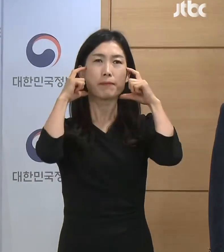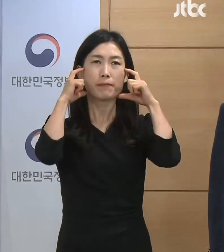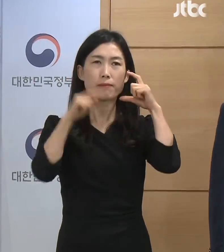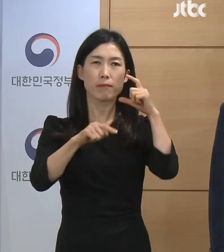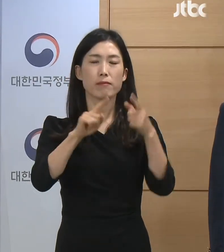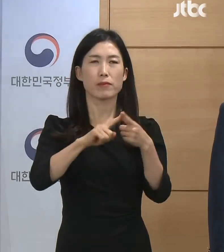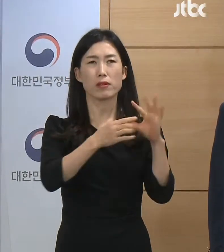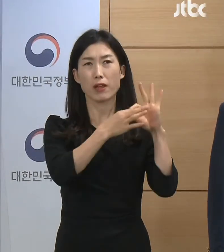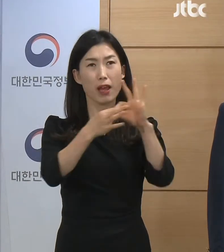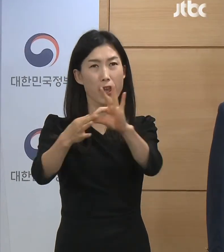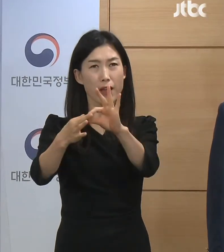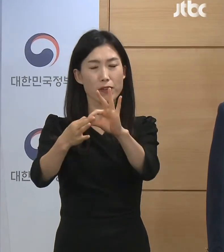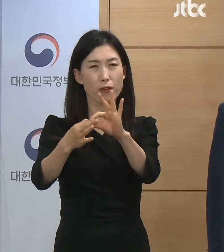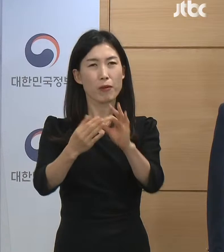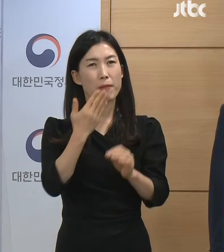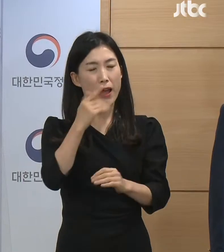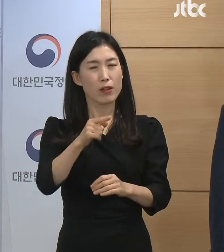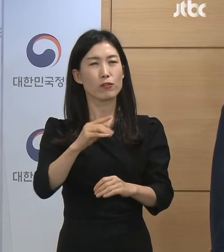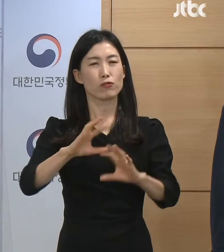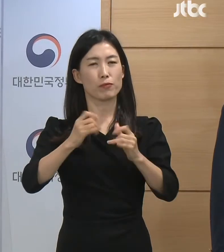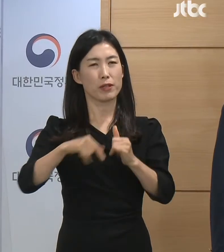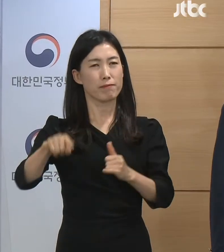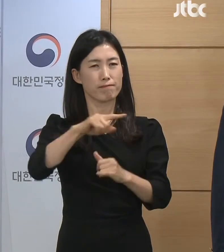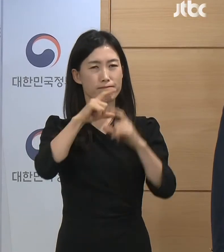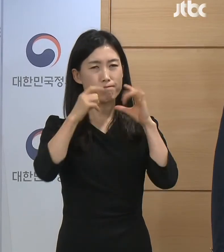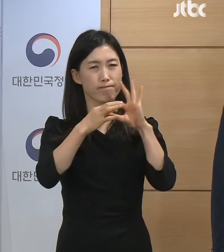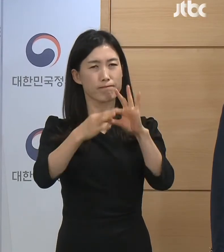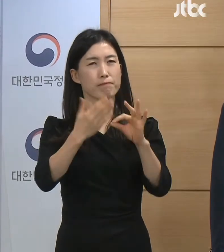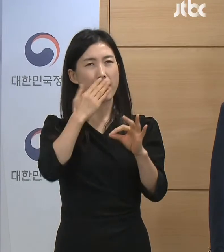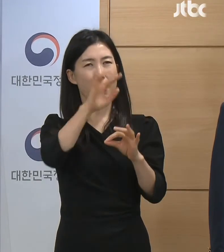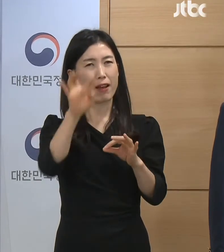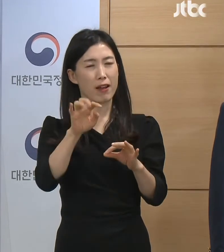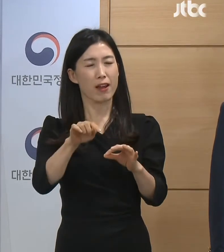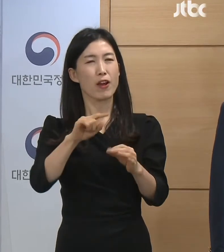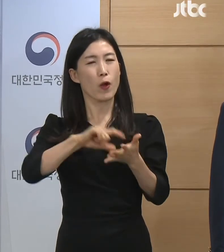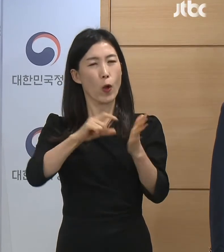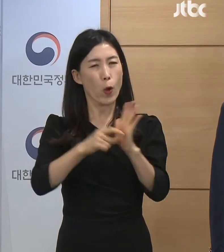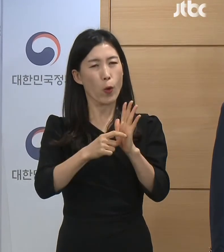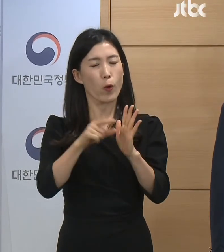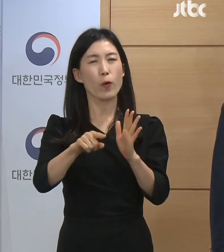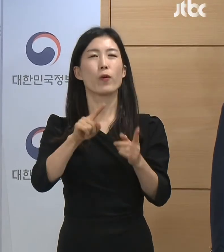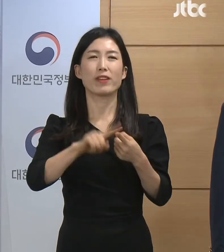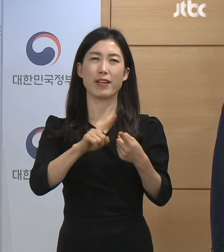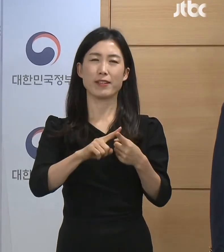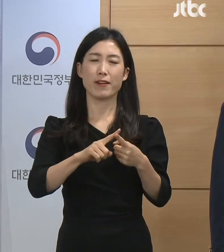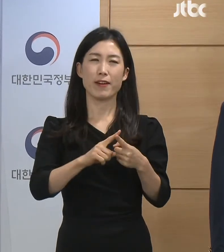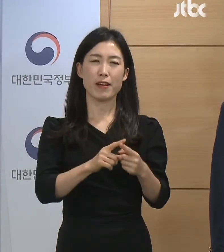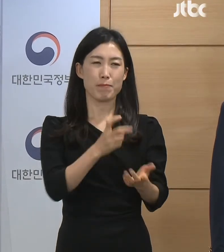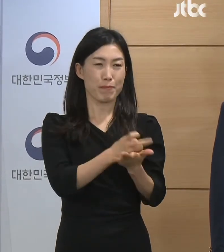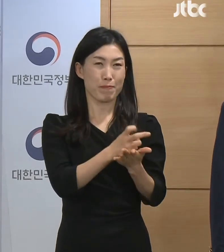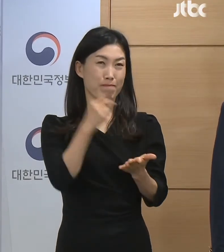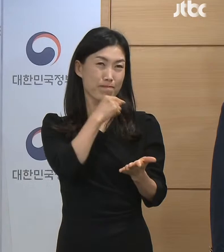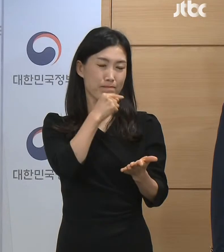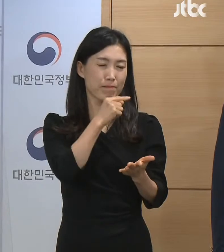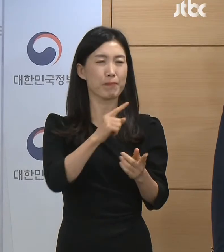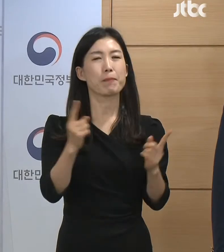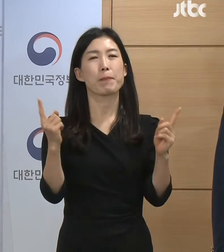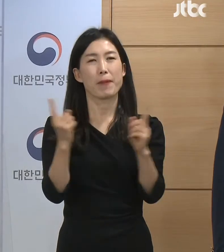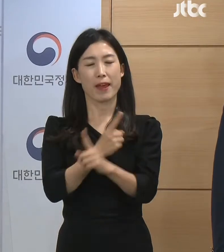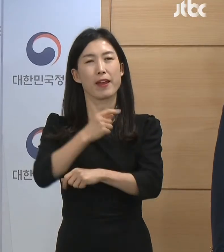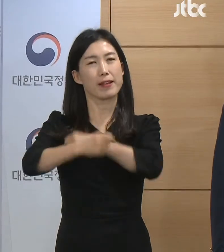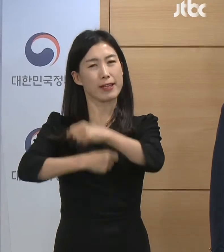국민수용성을 고려한 실외 마스크 자율전환 정책 관련해서 말씀드리겠습니다.